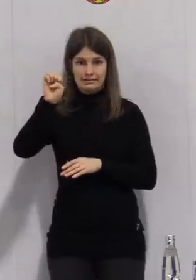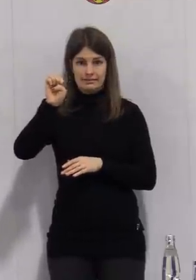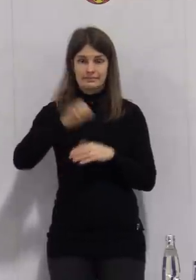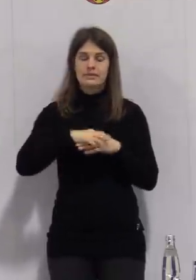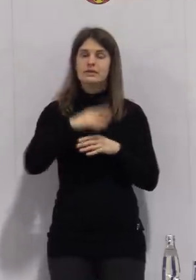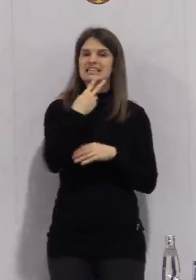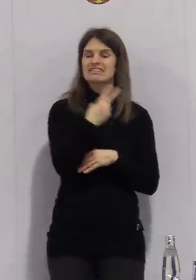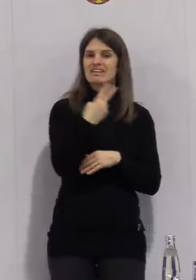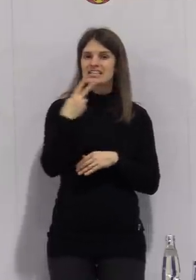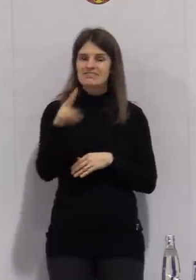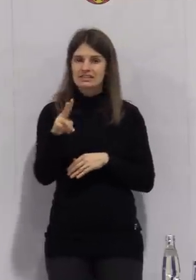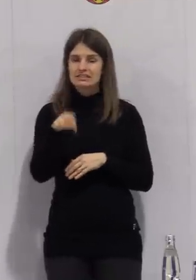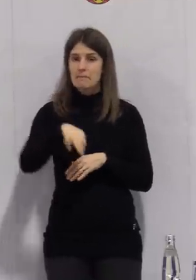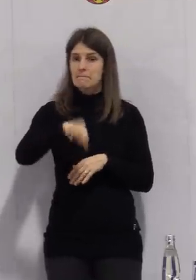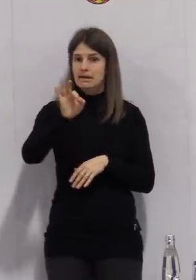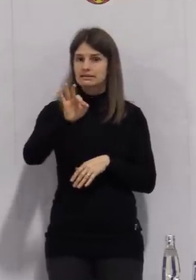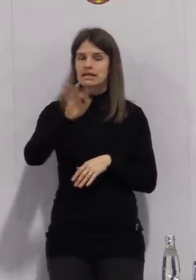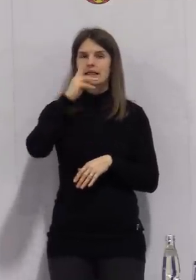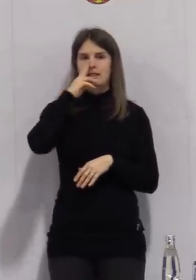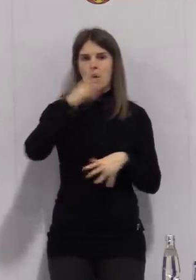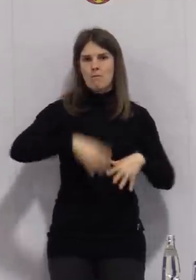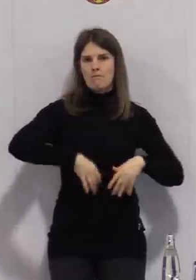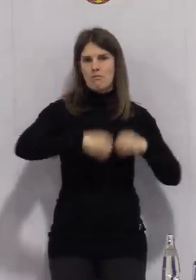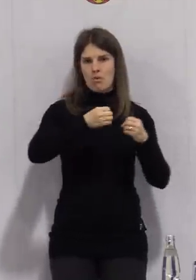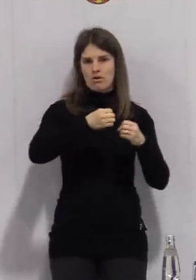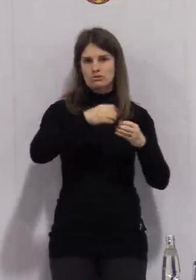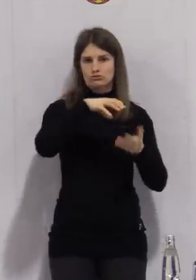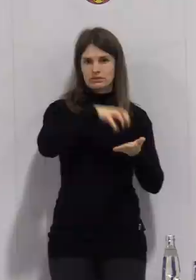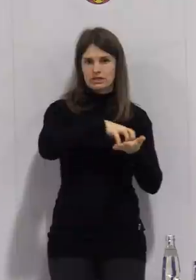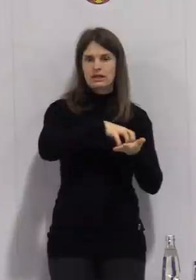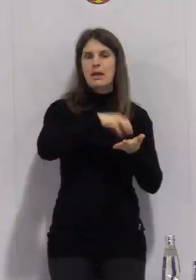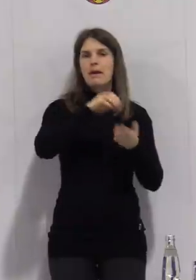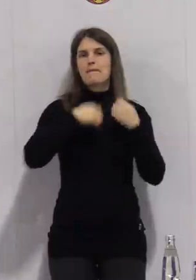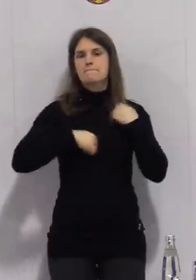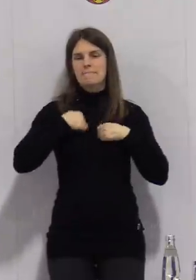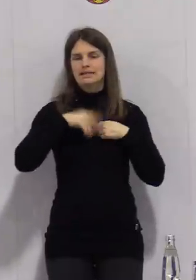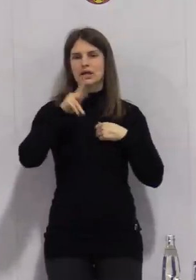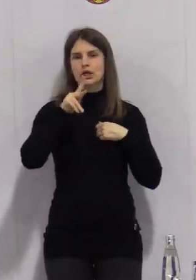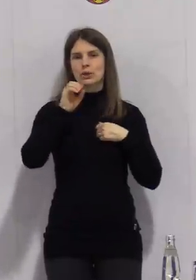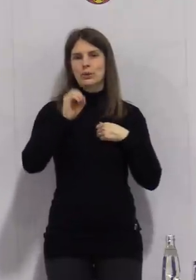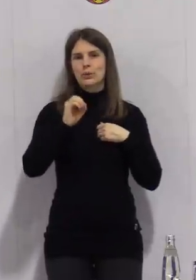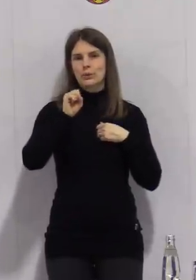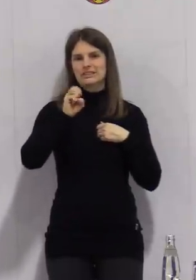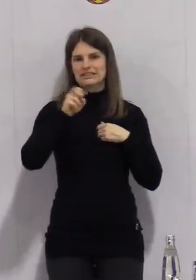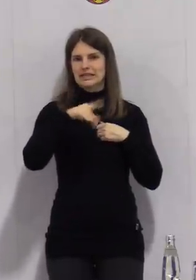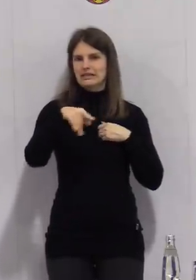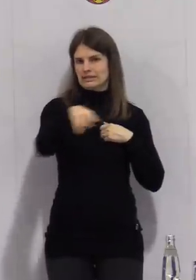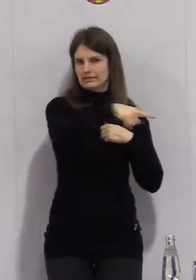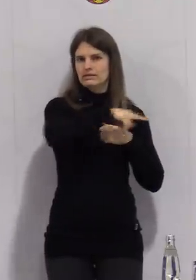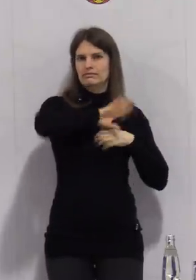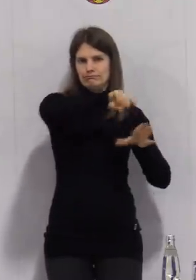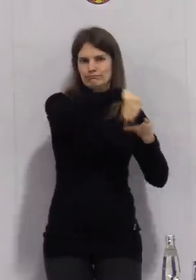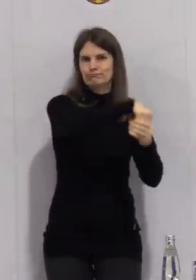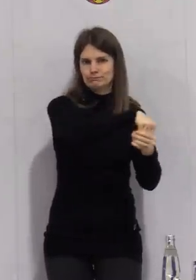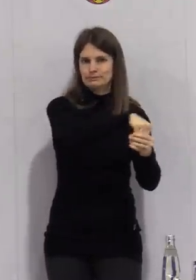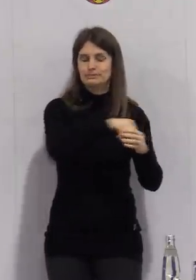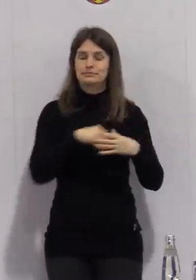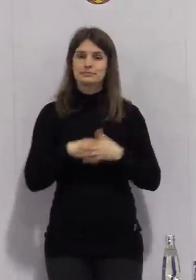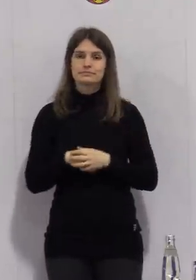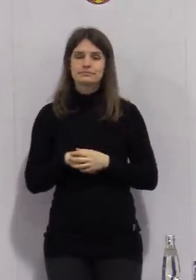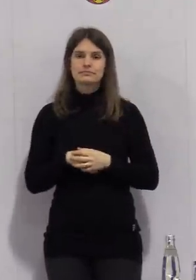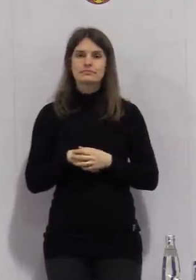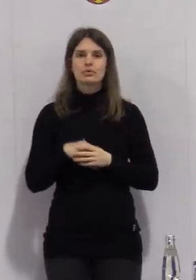März in der Stadt Nauberg. Einschließlich Bad Kösen und den Ortsteilen, selbstverständlich. Und